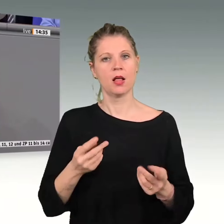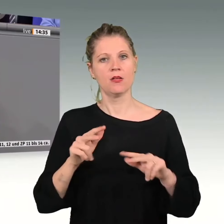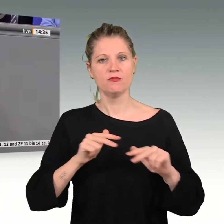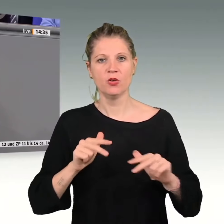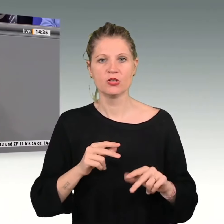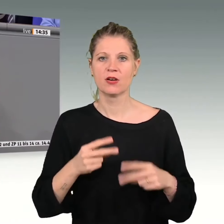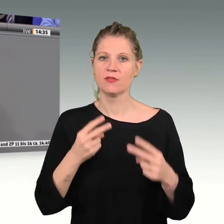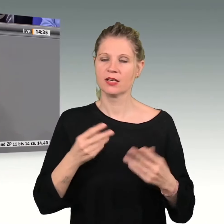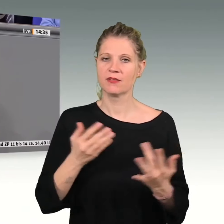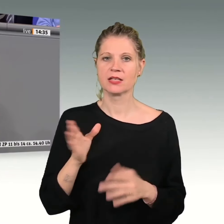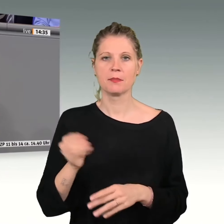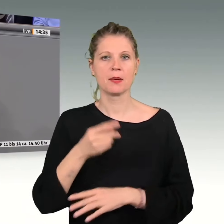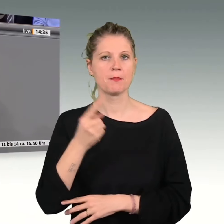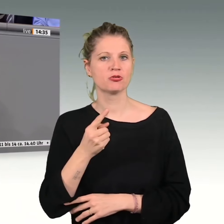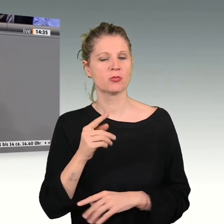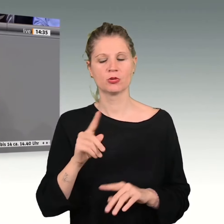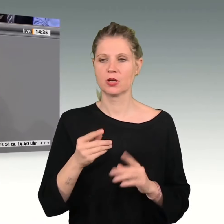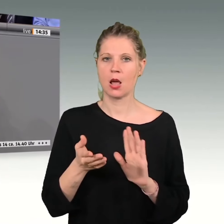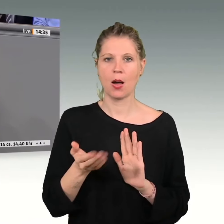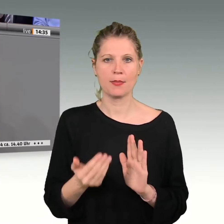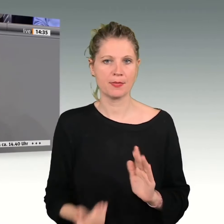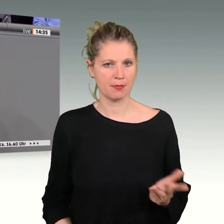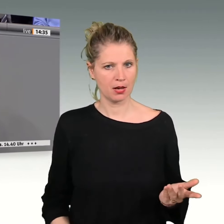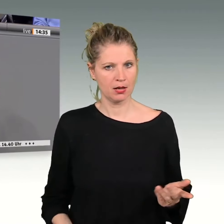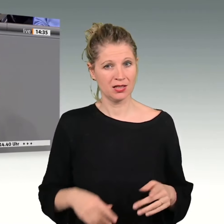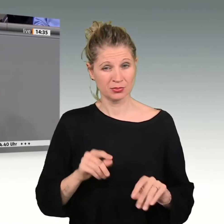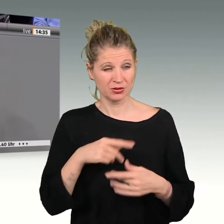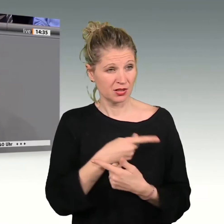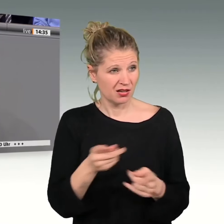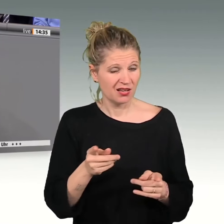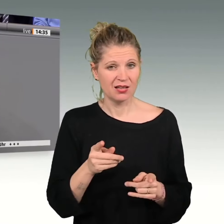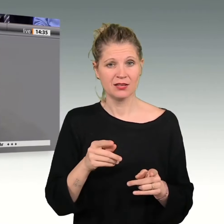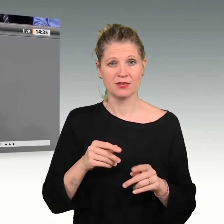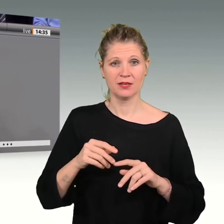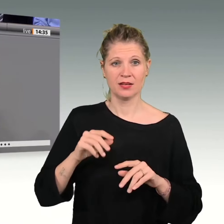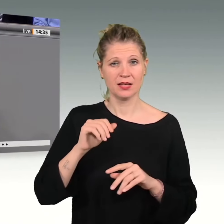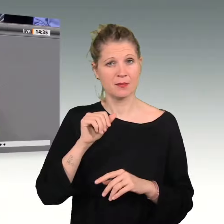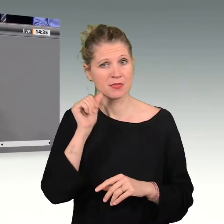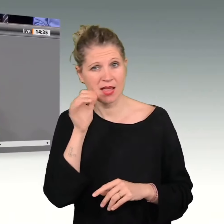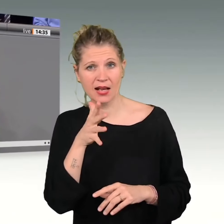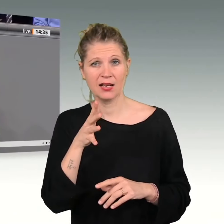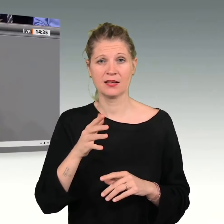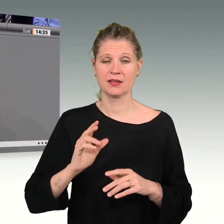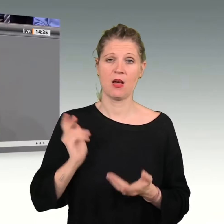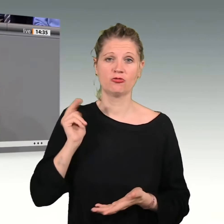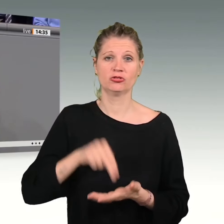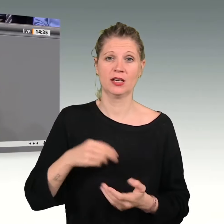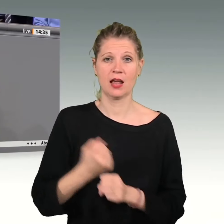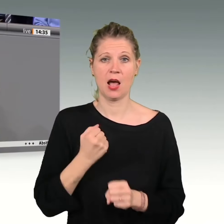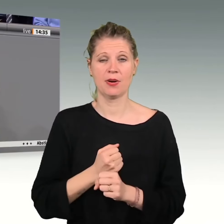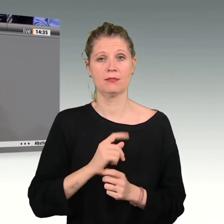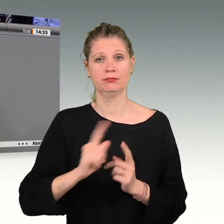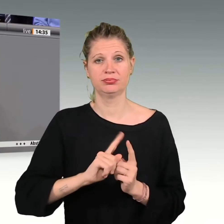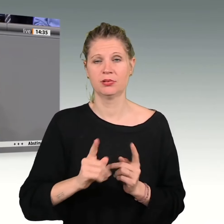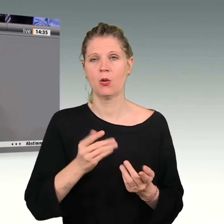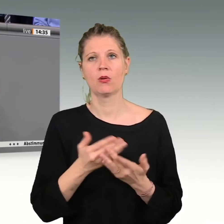die Mitbestimmung. Meine Damen und Herren, diejenigen, die für die Wirtschaftung jeden Morgen zur Arbeit gehen und auch mal nachts in